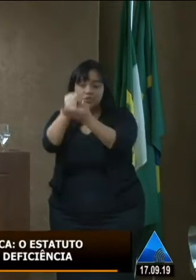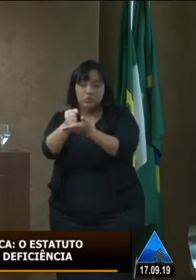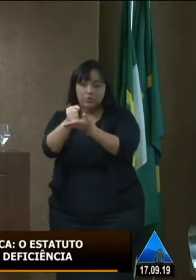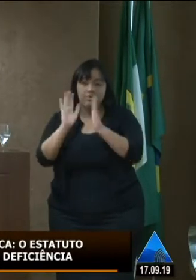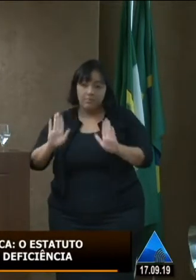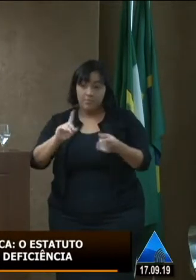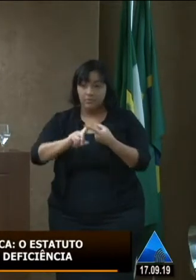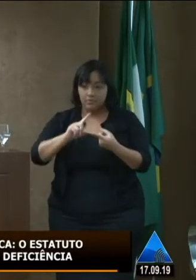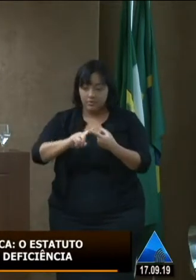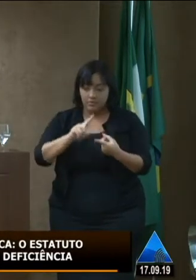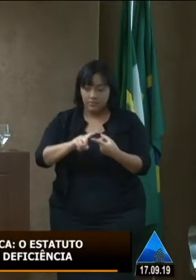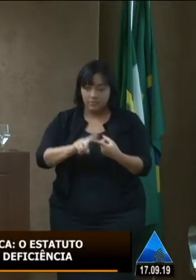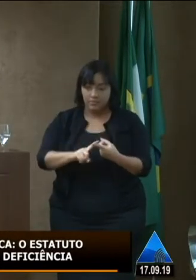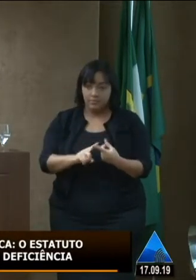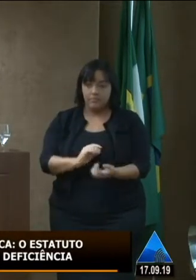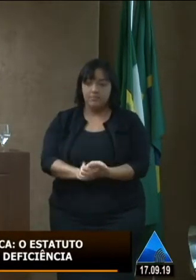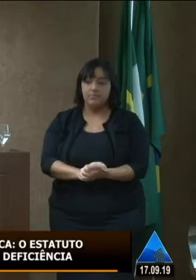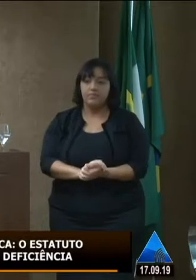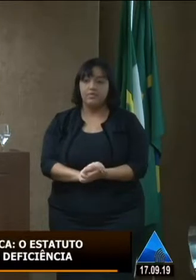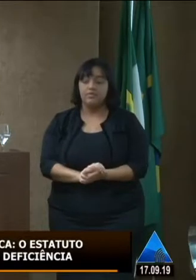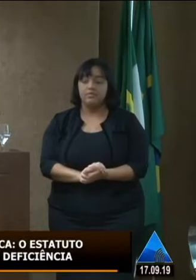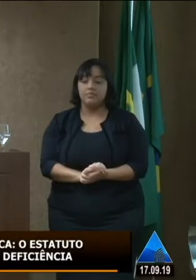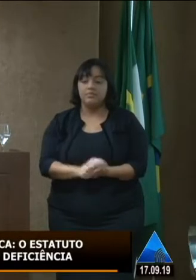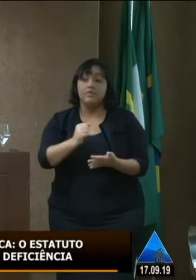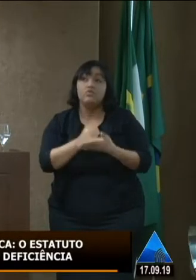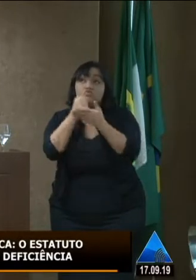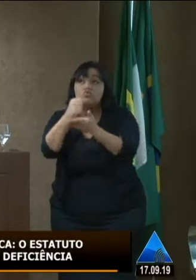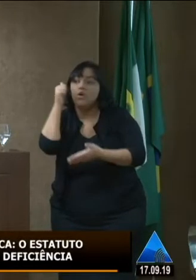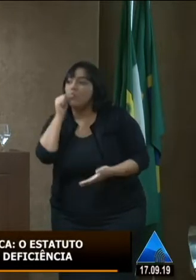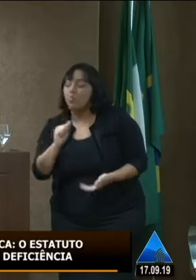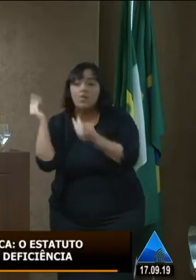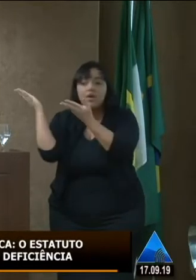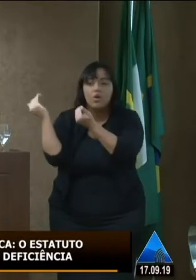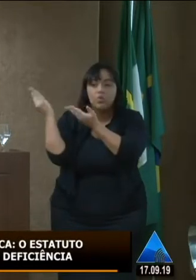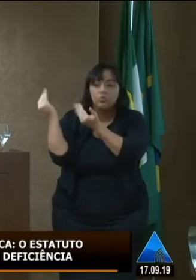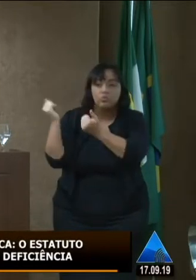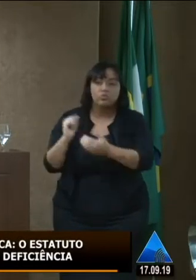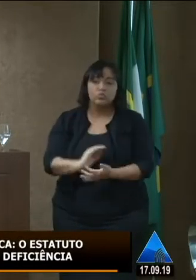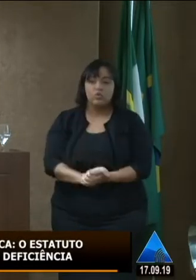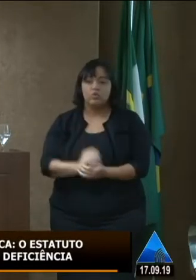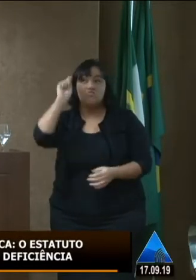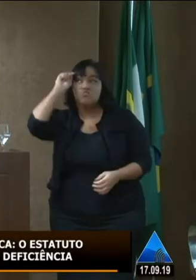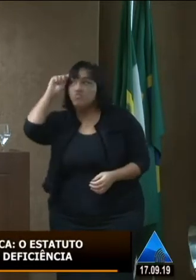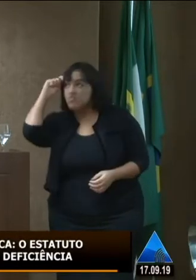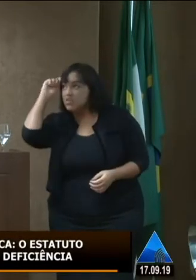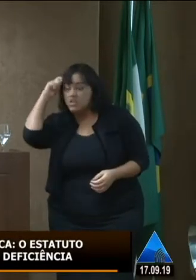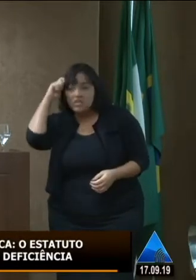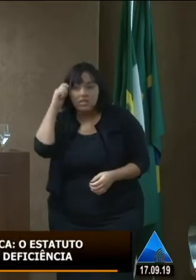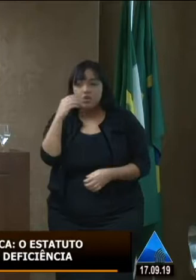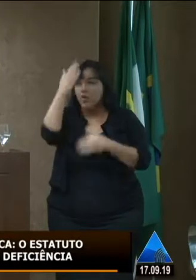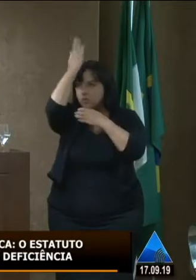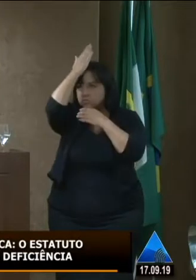também em favor das mulheres da juventude dos negros dos ciganos dos